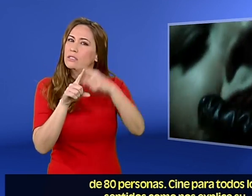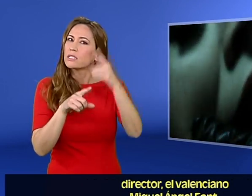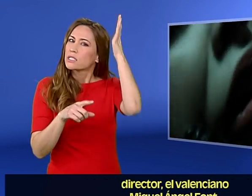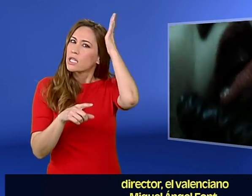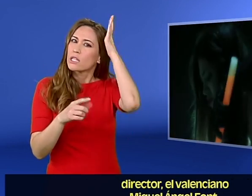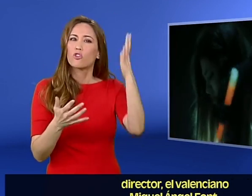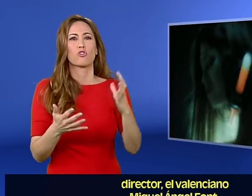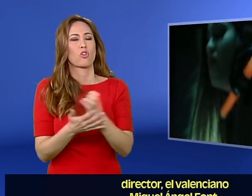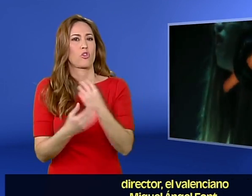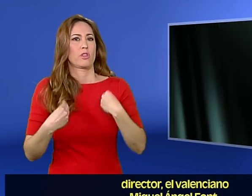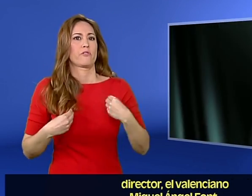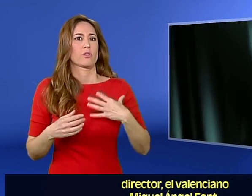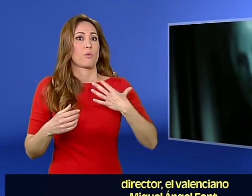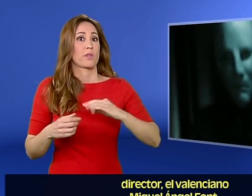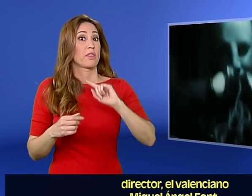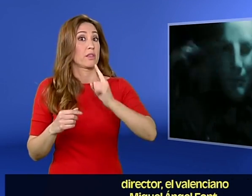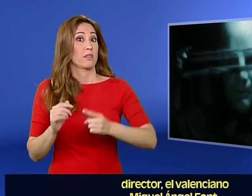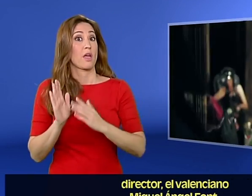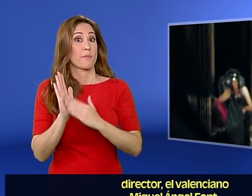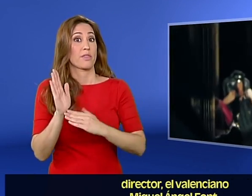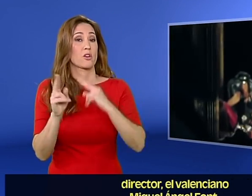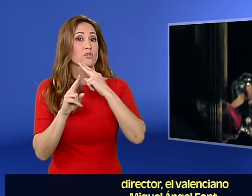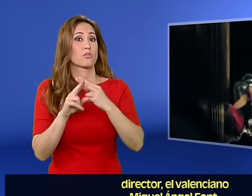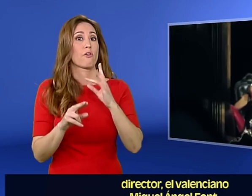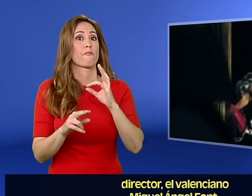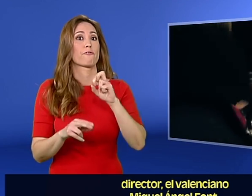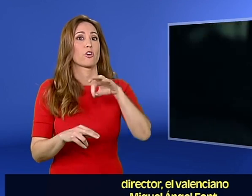nos explica su director, el valenciano Miguel Ángel Font.